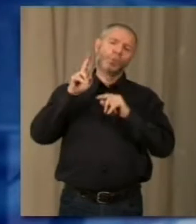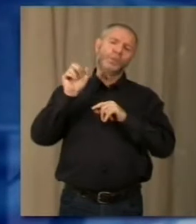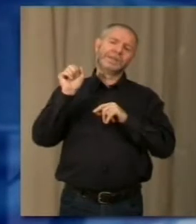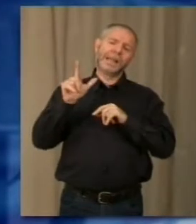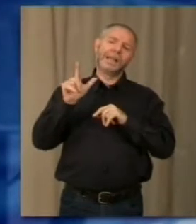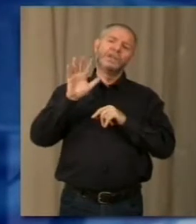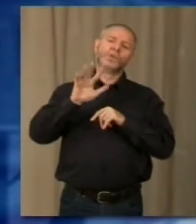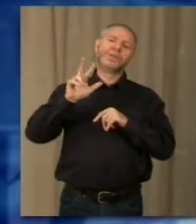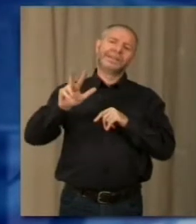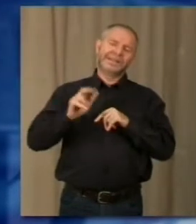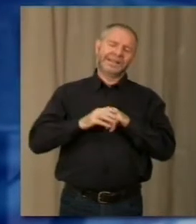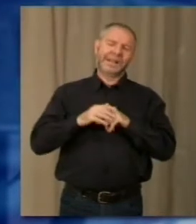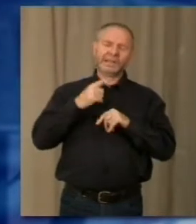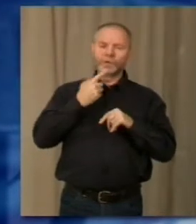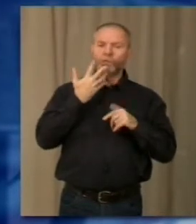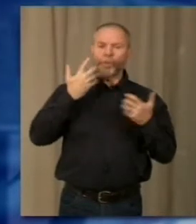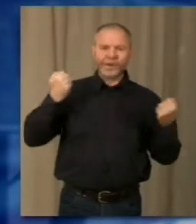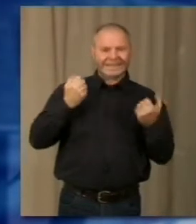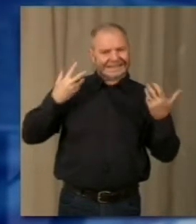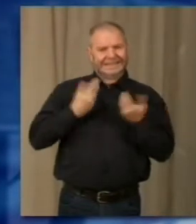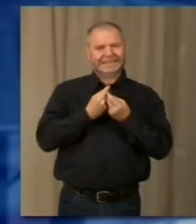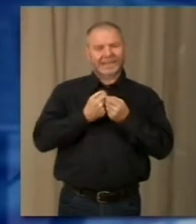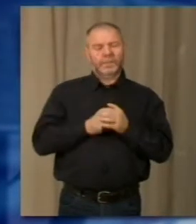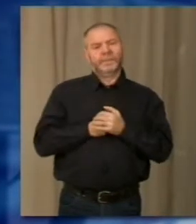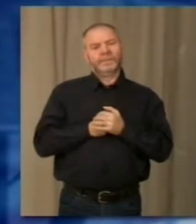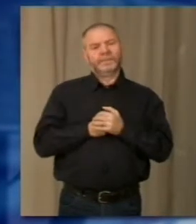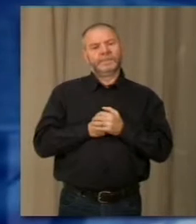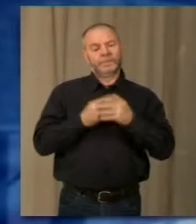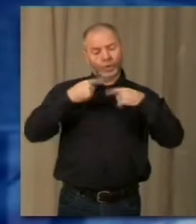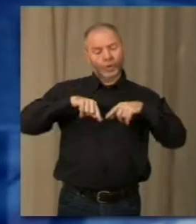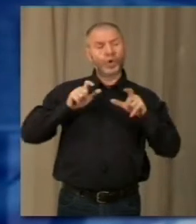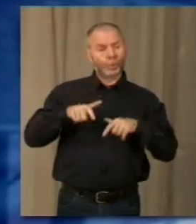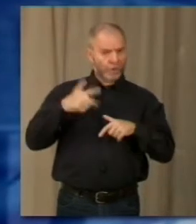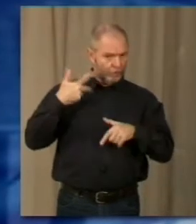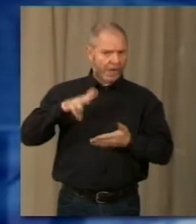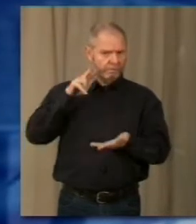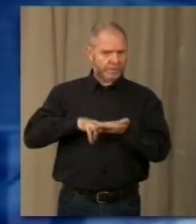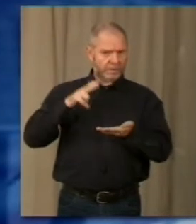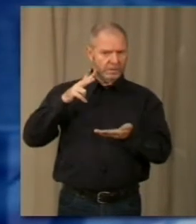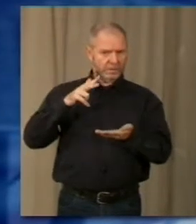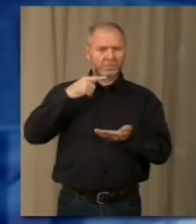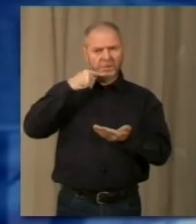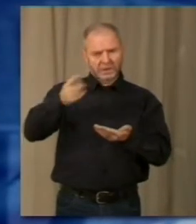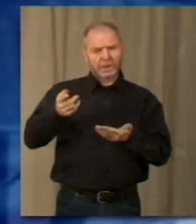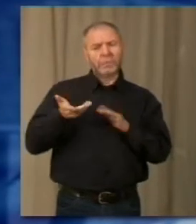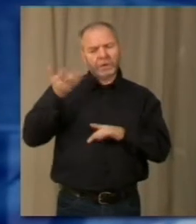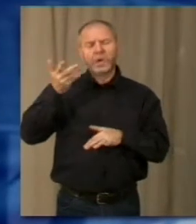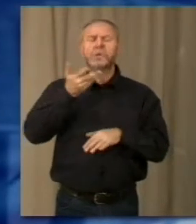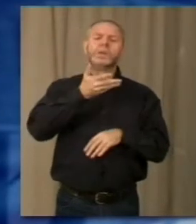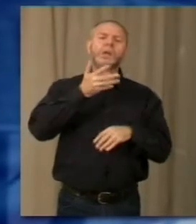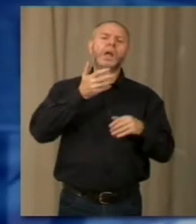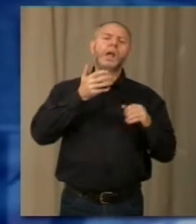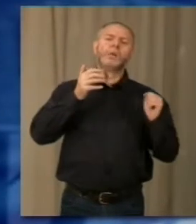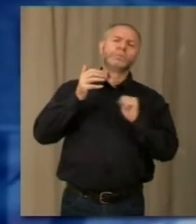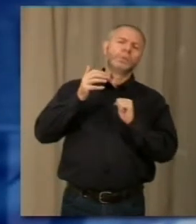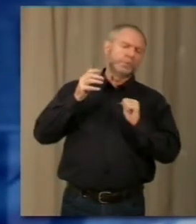si sono detti disponibili per un'azione comune. Il Consiglio Comunale di Arona si era espresso in tal senso sia con i voti della maggioranza che con quelli della